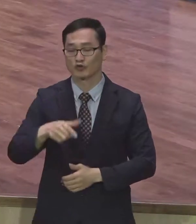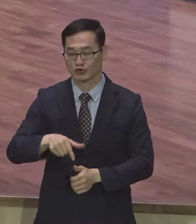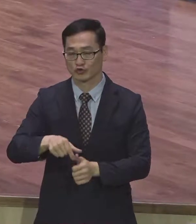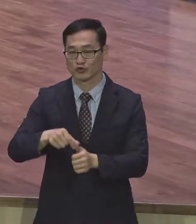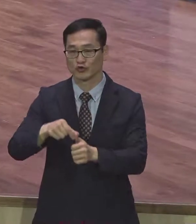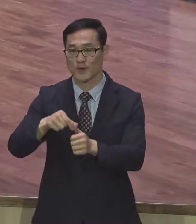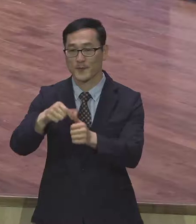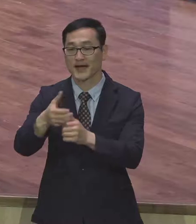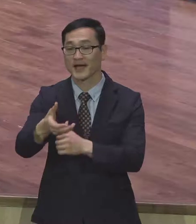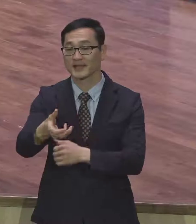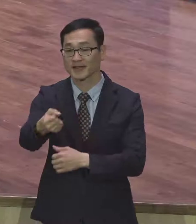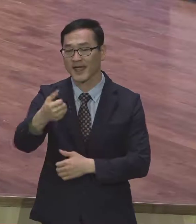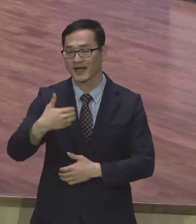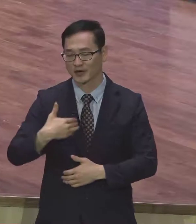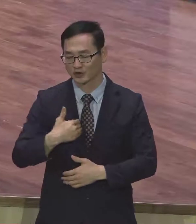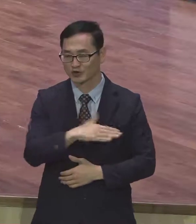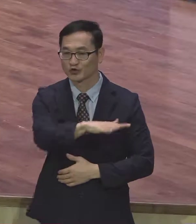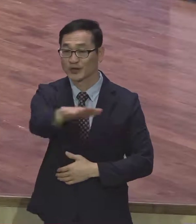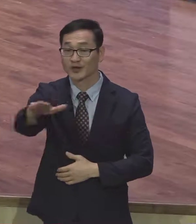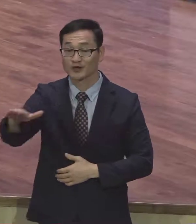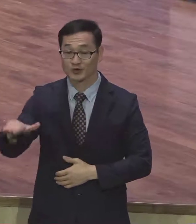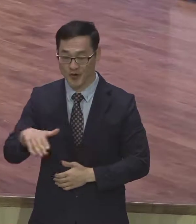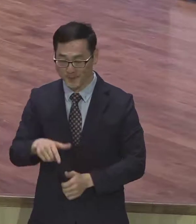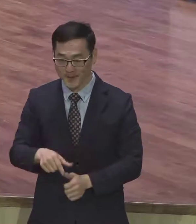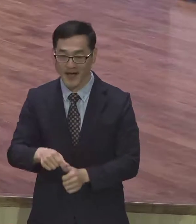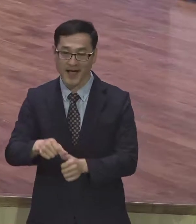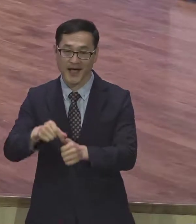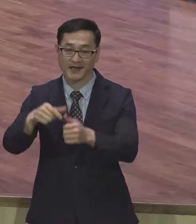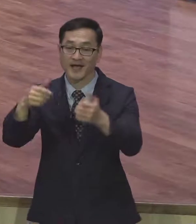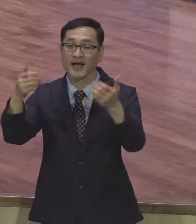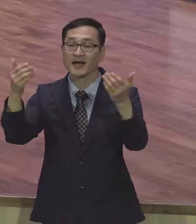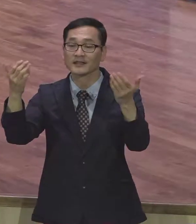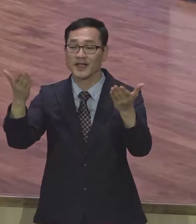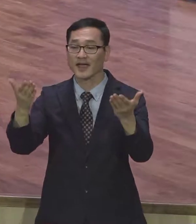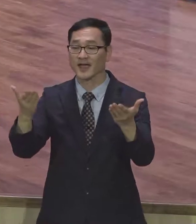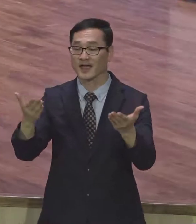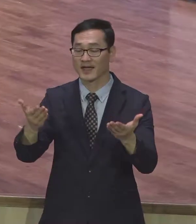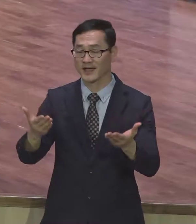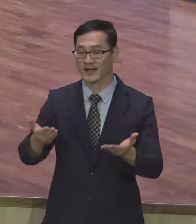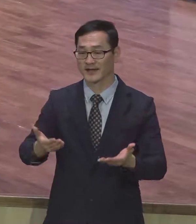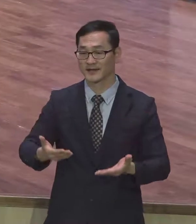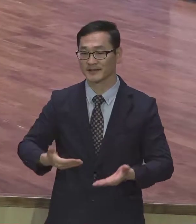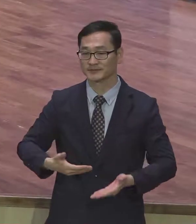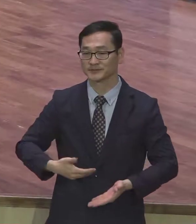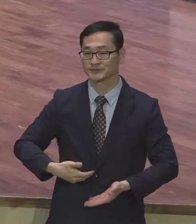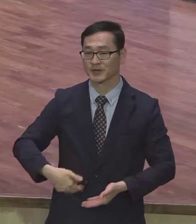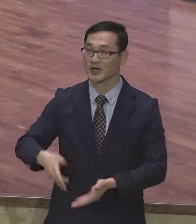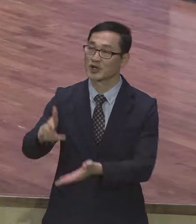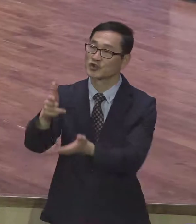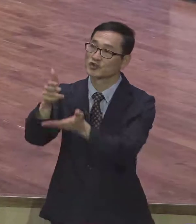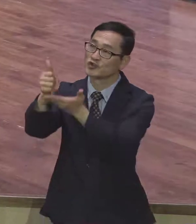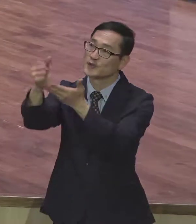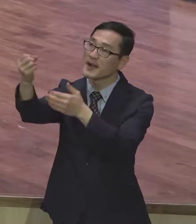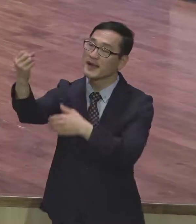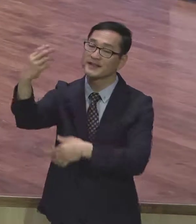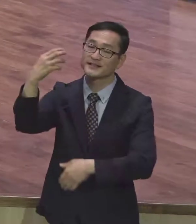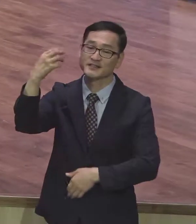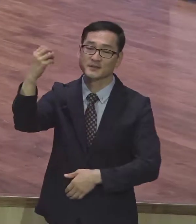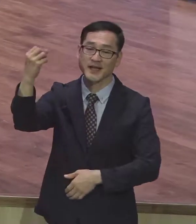구원 받았네 우리 구원 받았네 수말 수말